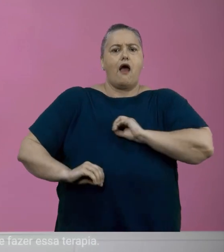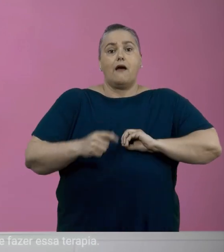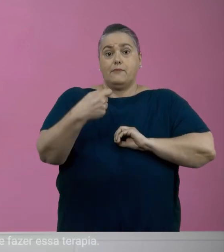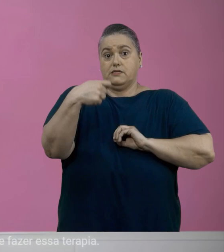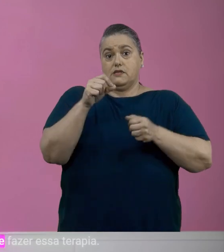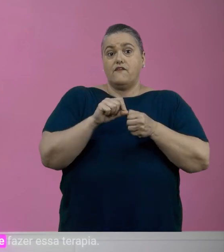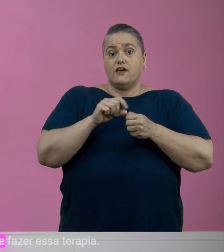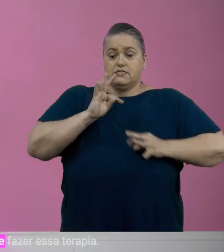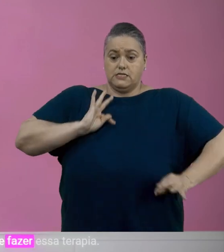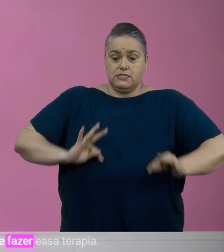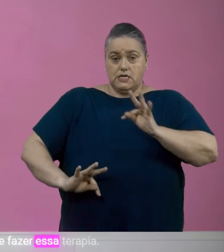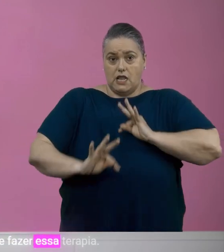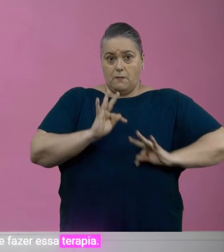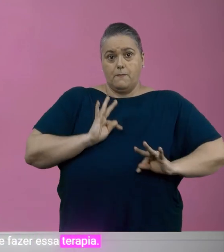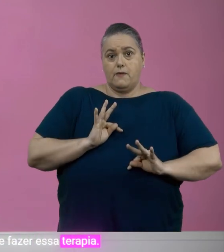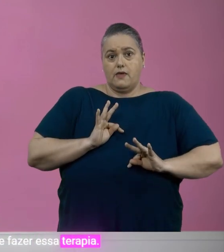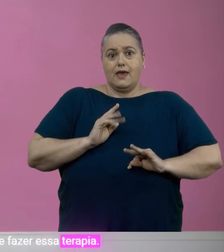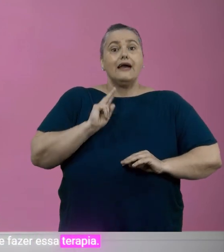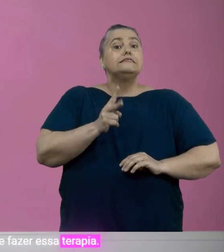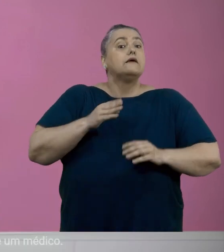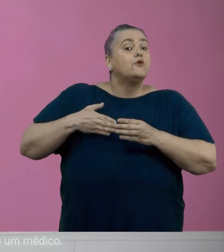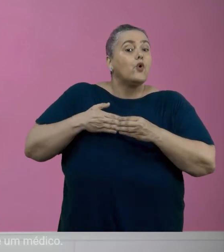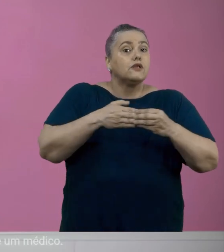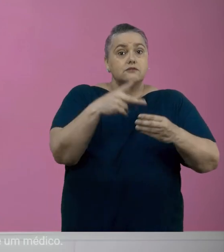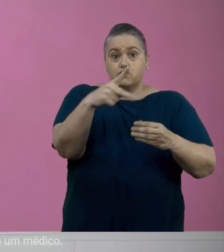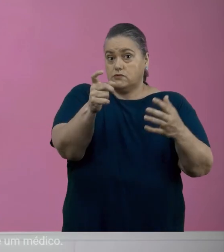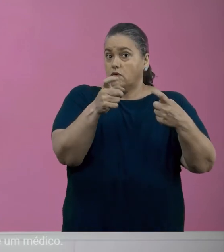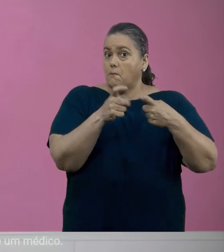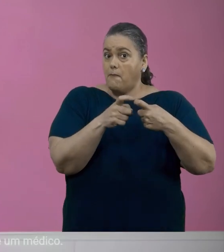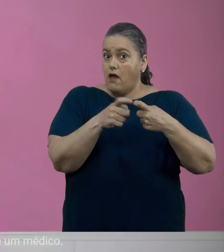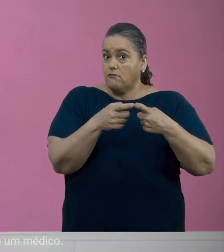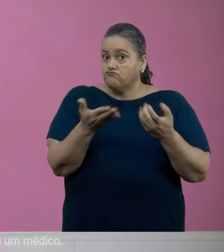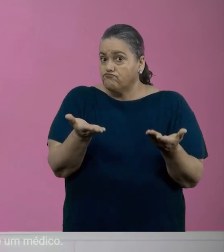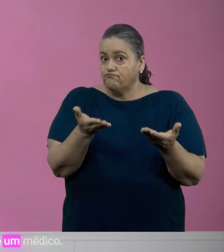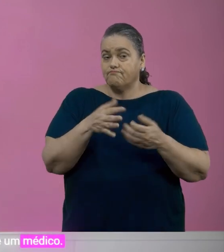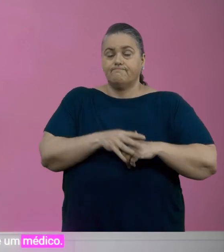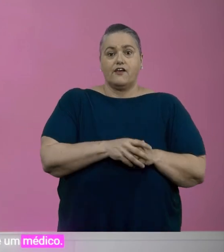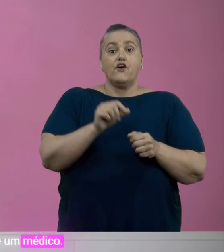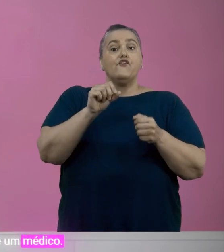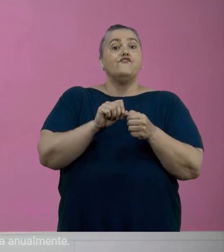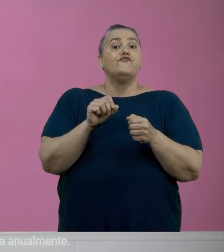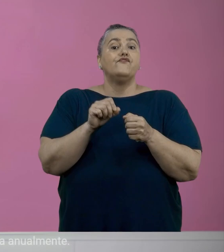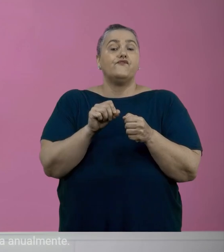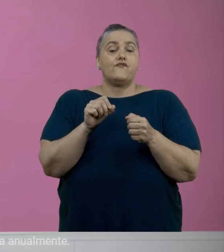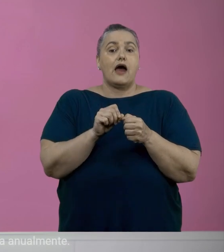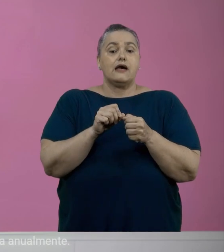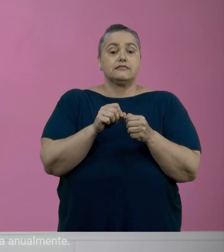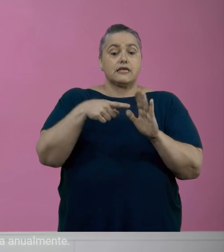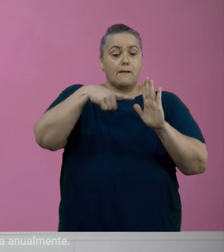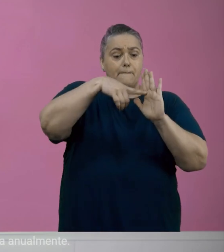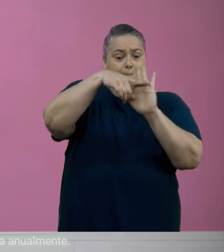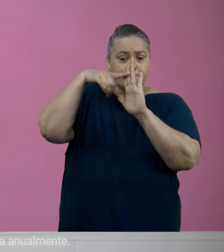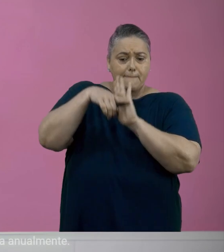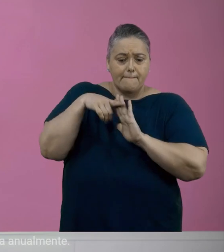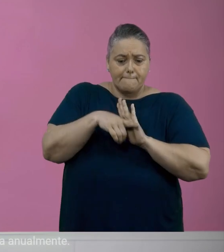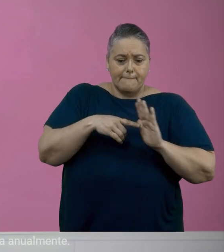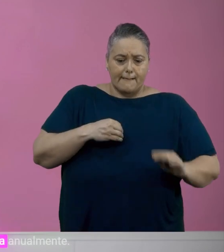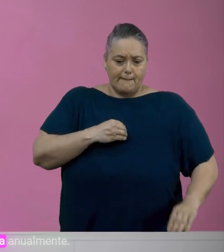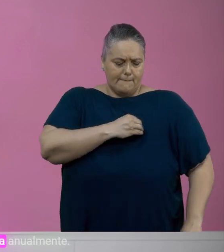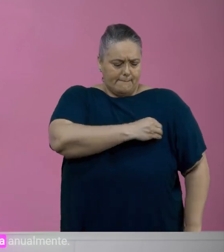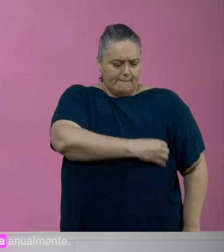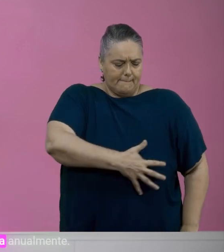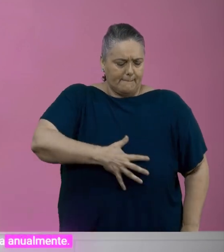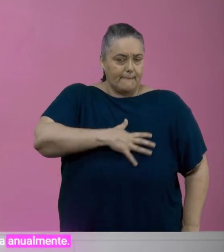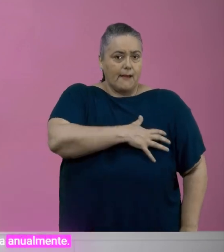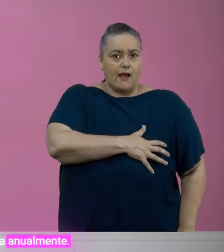Caso você precise fazer essa terapia, faça sempre sobre a orientação de um médico. E realize o exame de